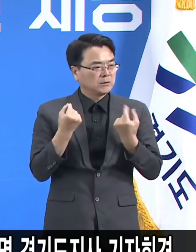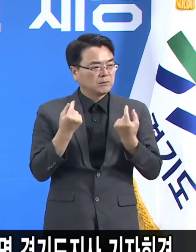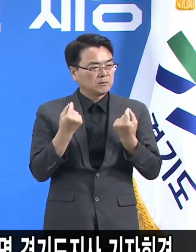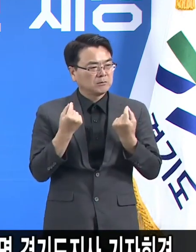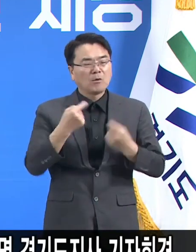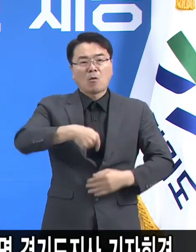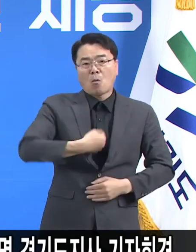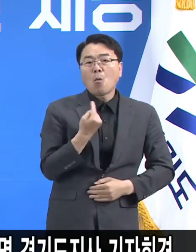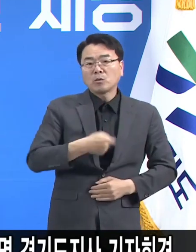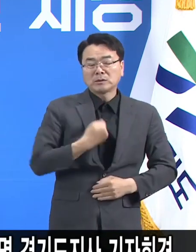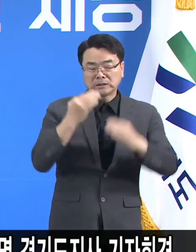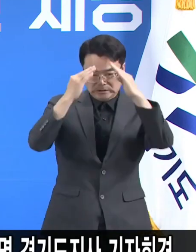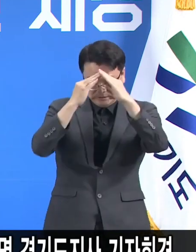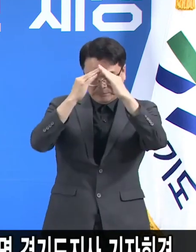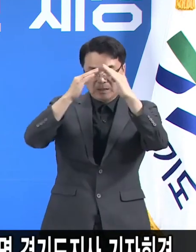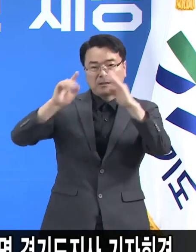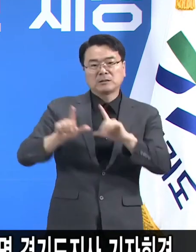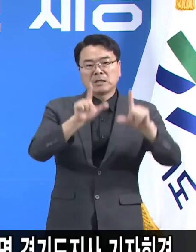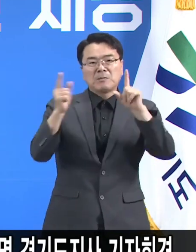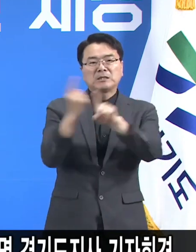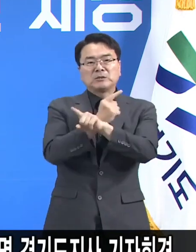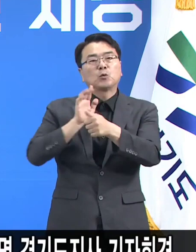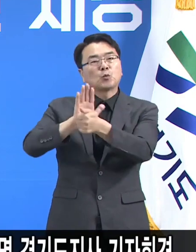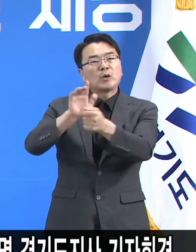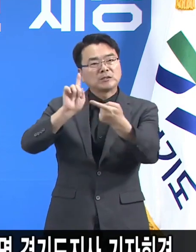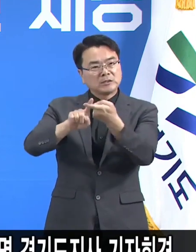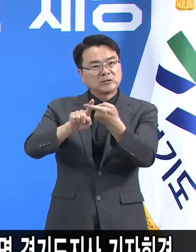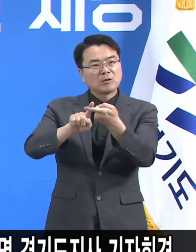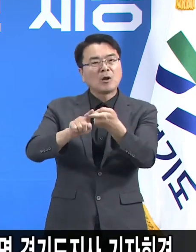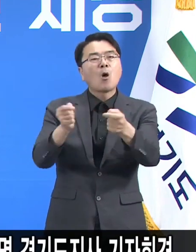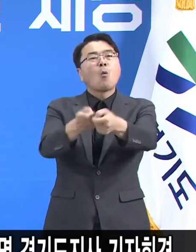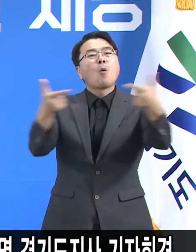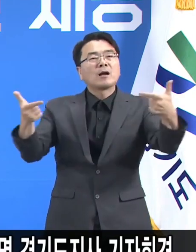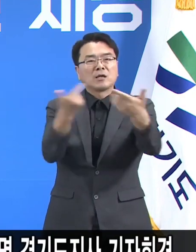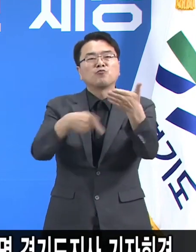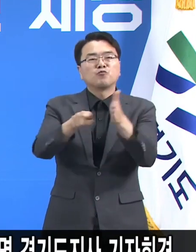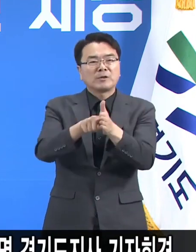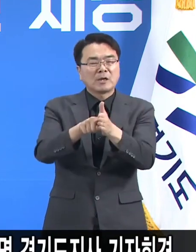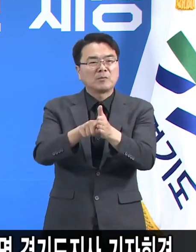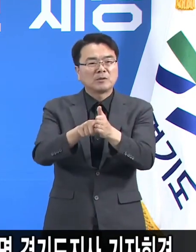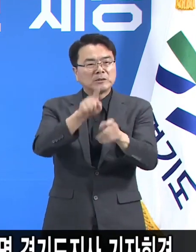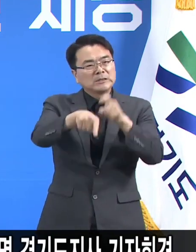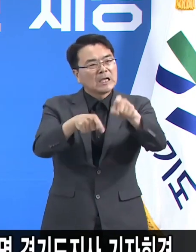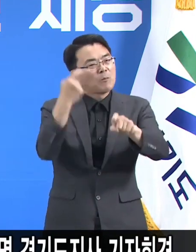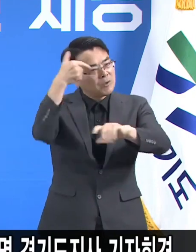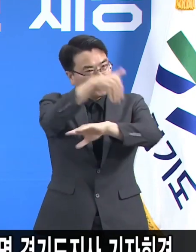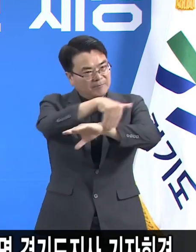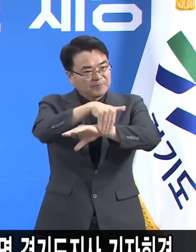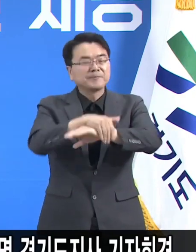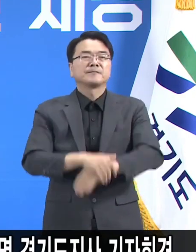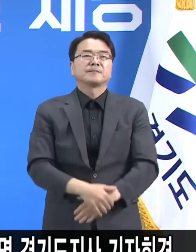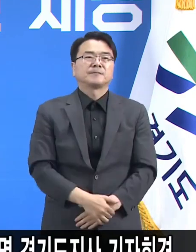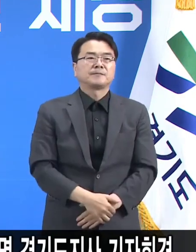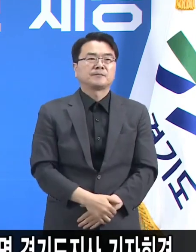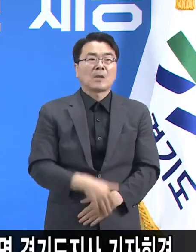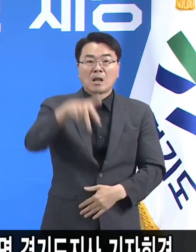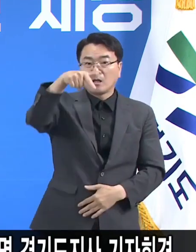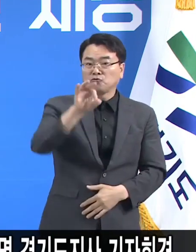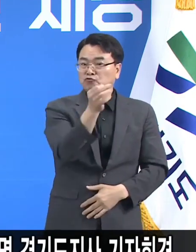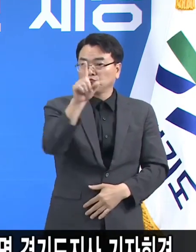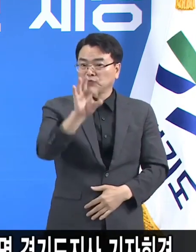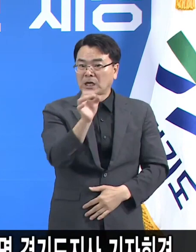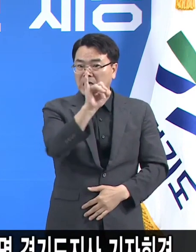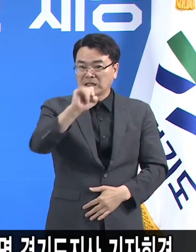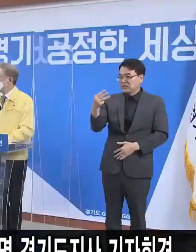자가치료 확대를 부분적으로 시행해볼 계획입니다. 중앙일보 채무란